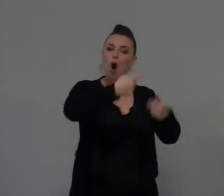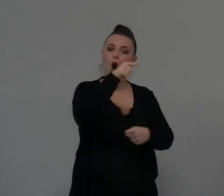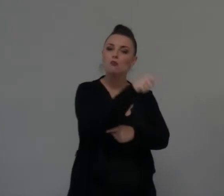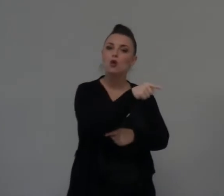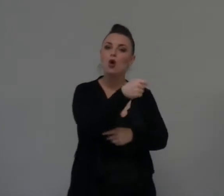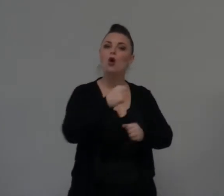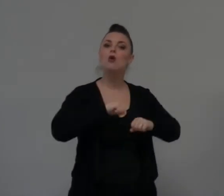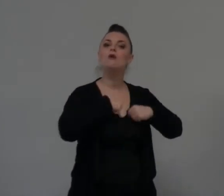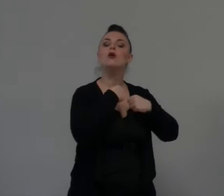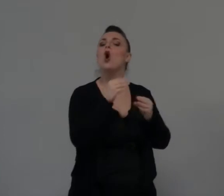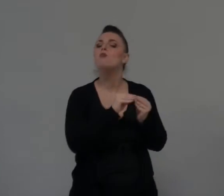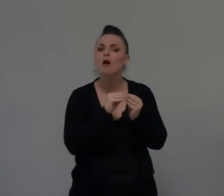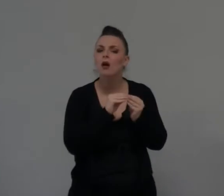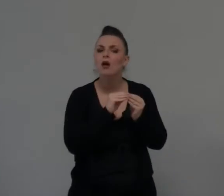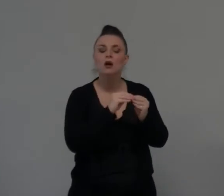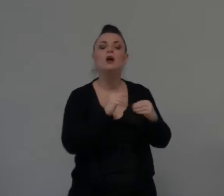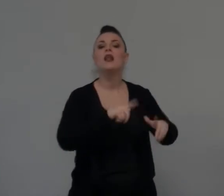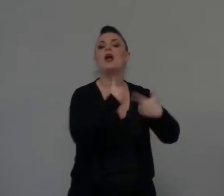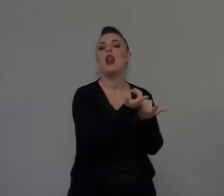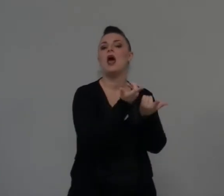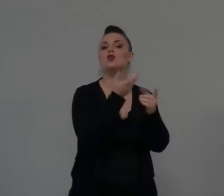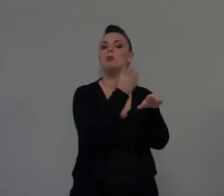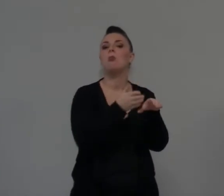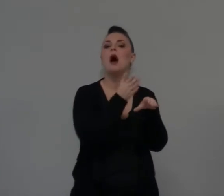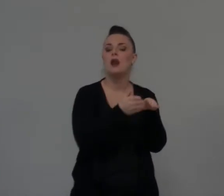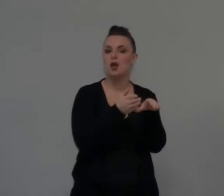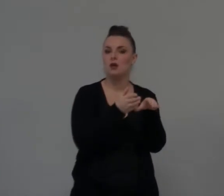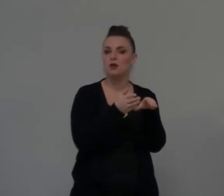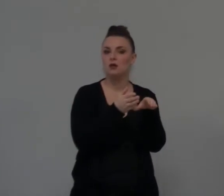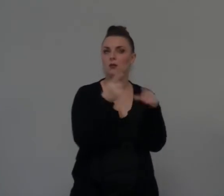Questo è l'unico riferimento che abbiamo, una situazione miracolosa.